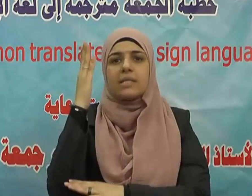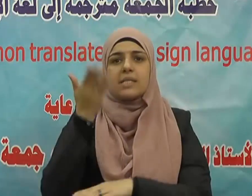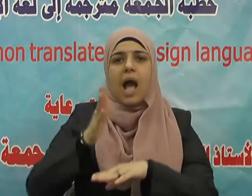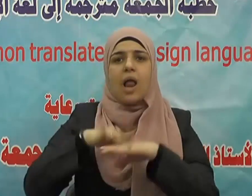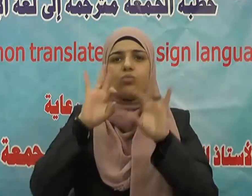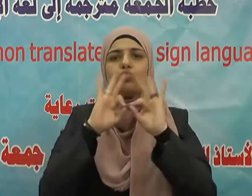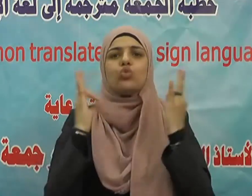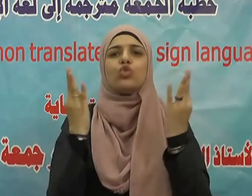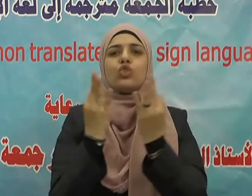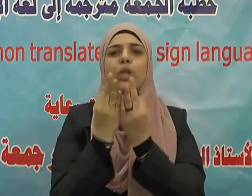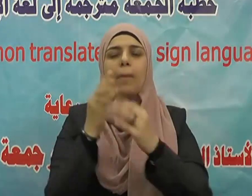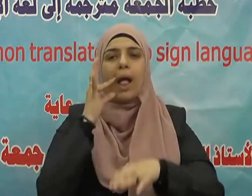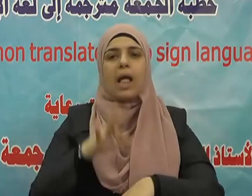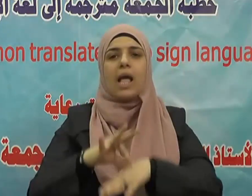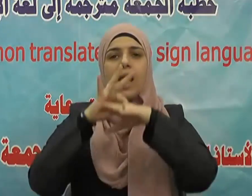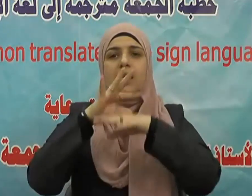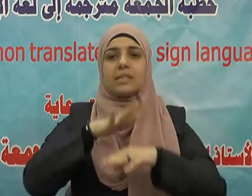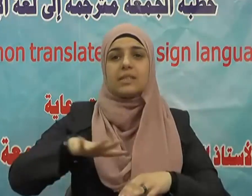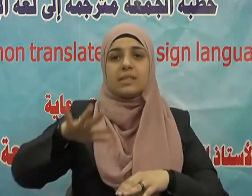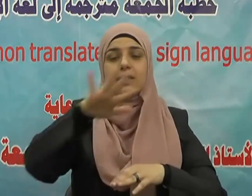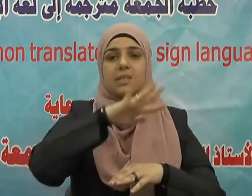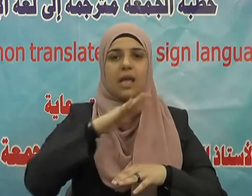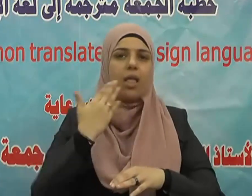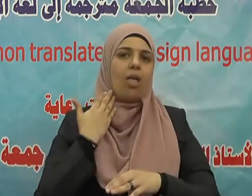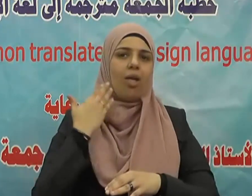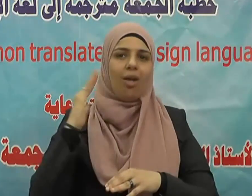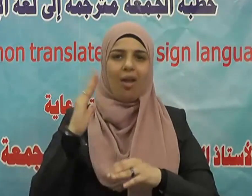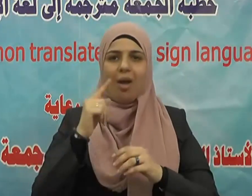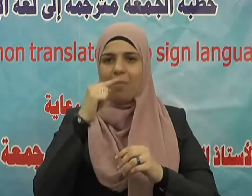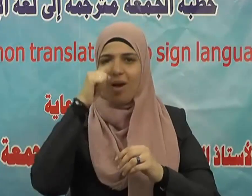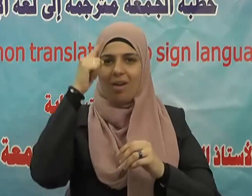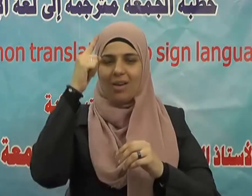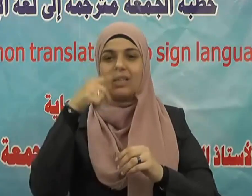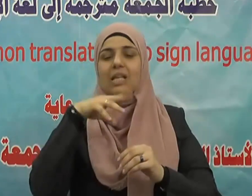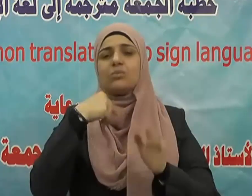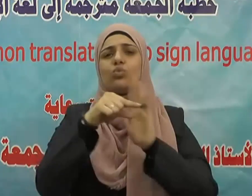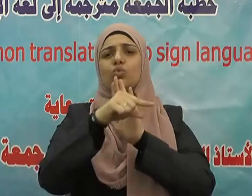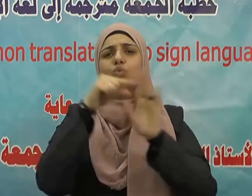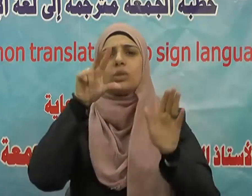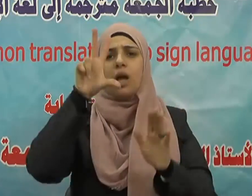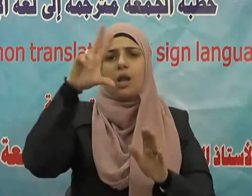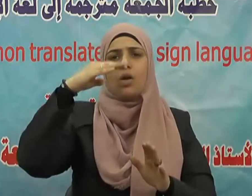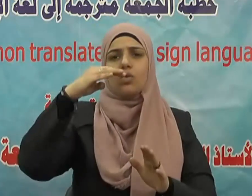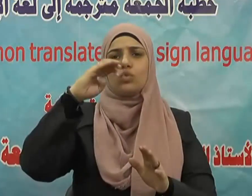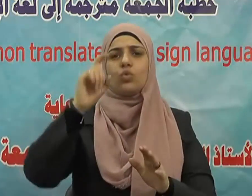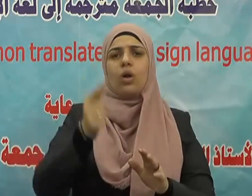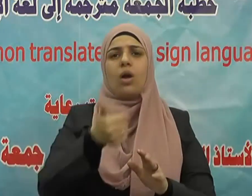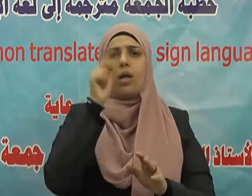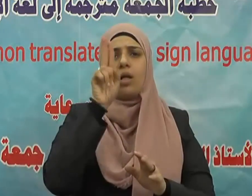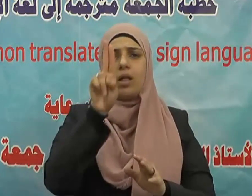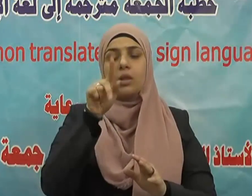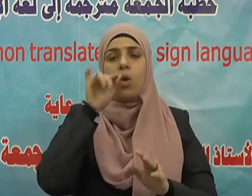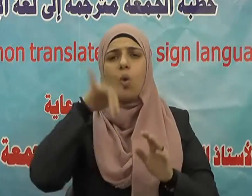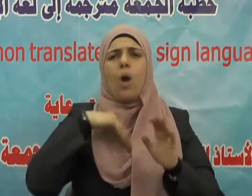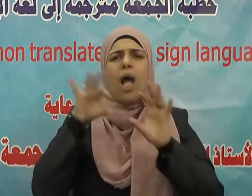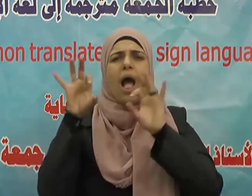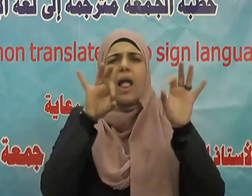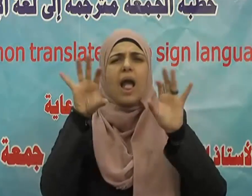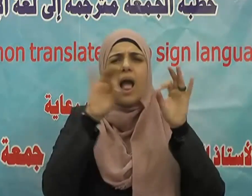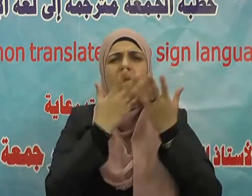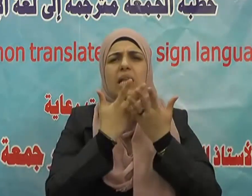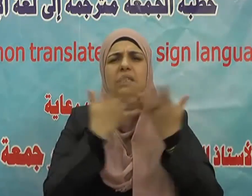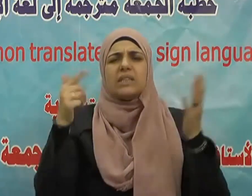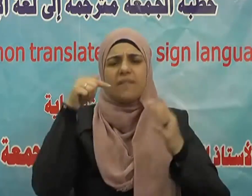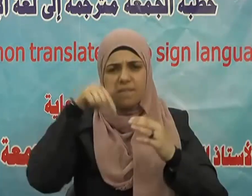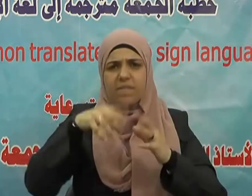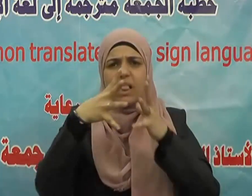القيم الإنسانية في سورة الحجرات الحمد لله رب العالمين القائل